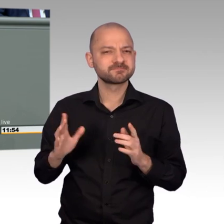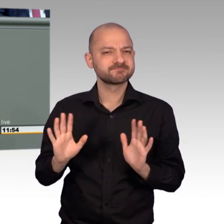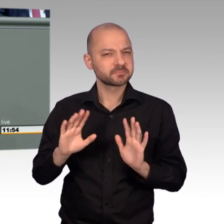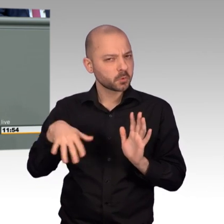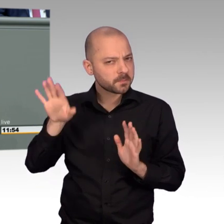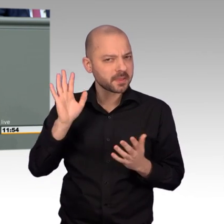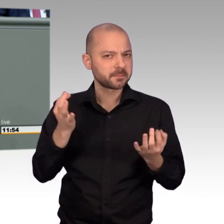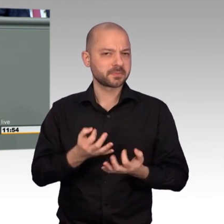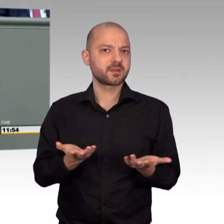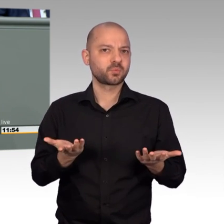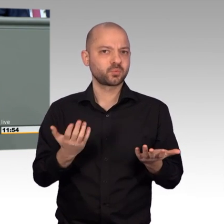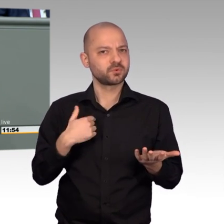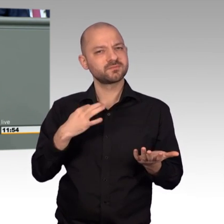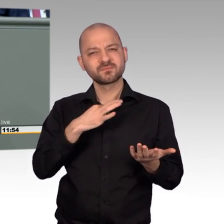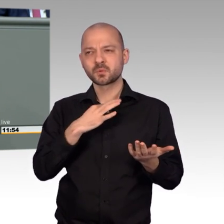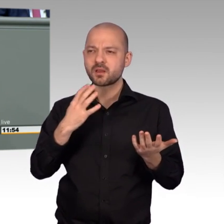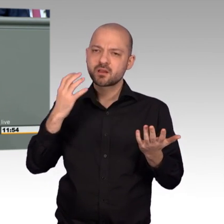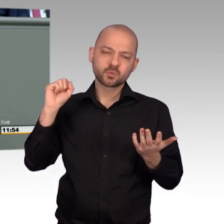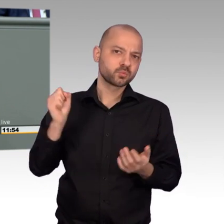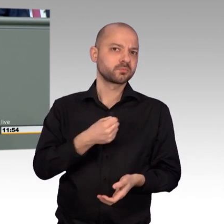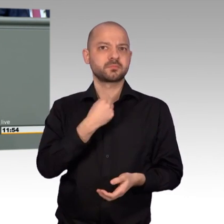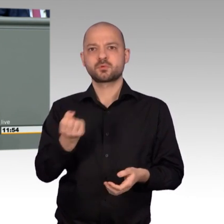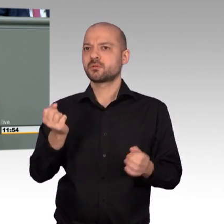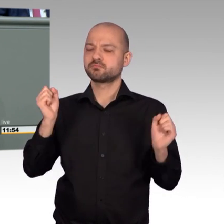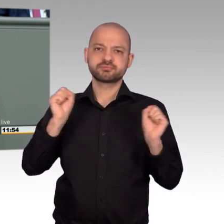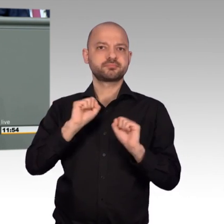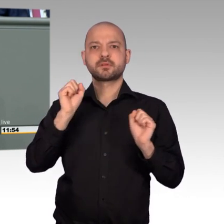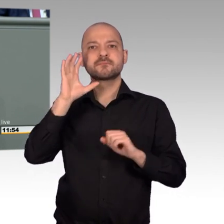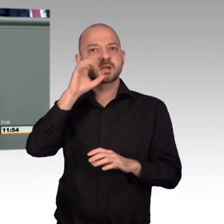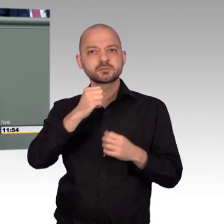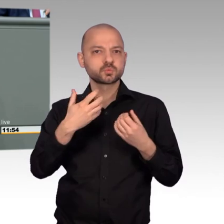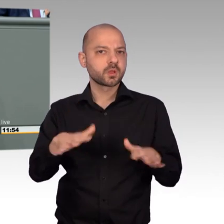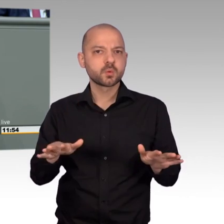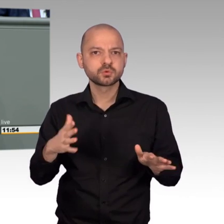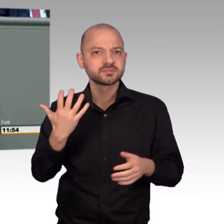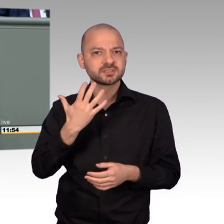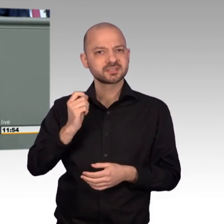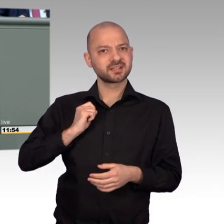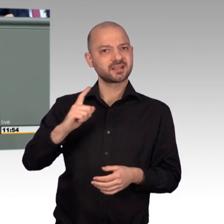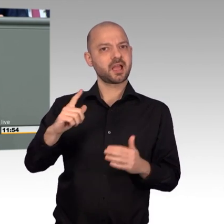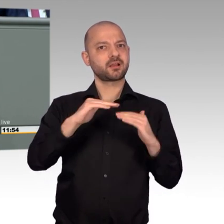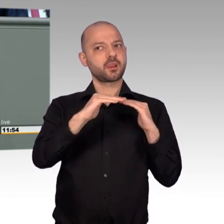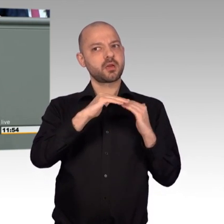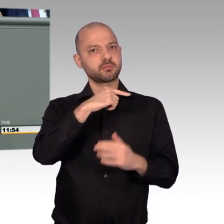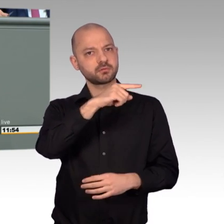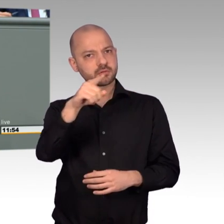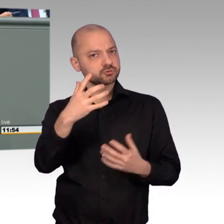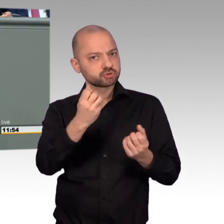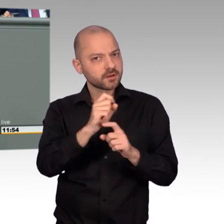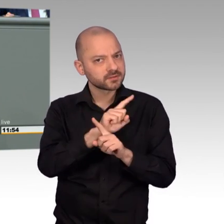Flüchtlingslagern rund um Syrien hungern nach wie vor die Menschen. Es wird nicht genug getan für Gesundheit und Bildung. Meine Damen und Herren,